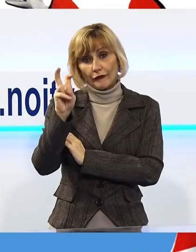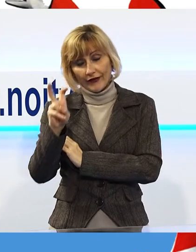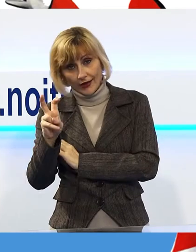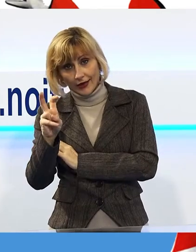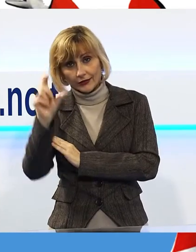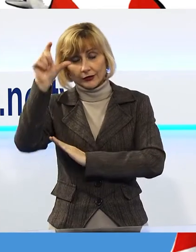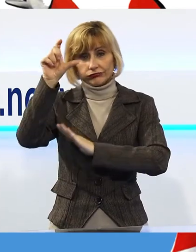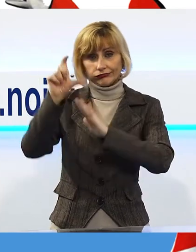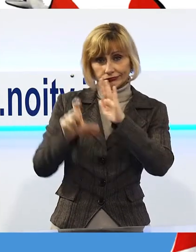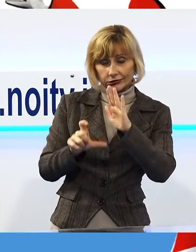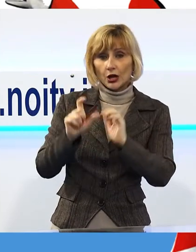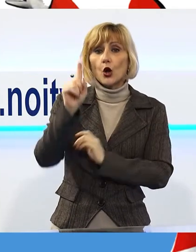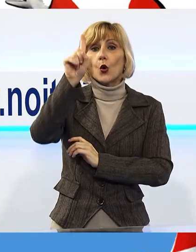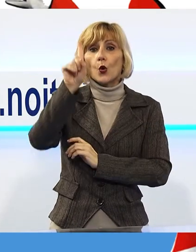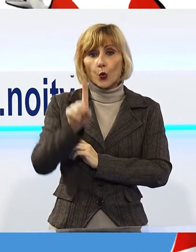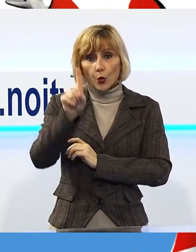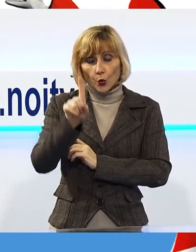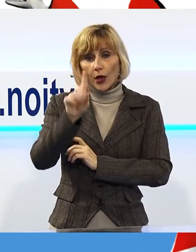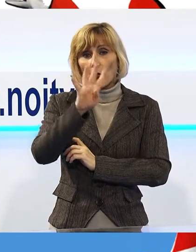cala alle 1.48.